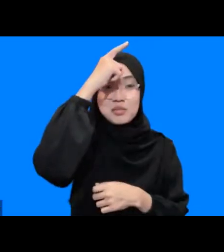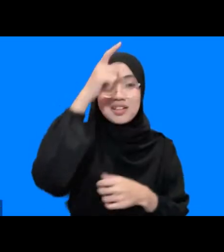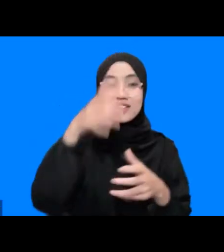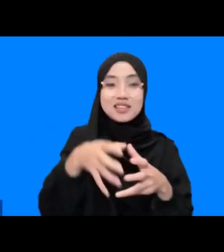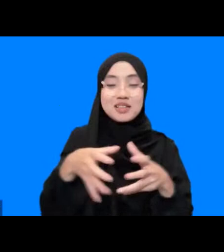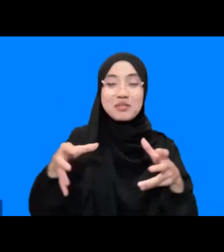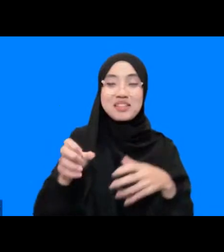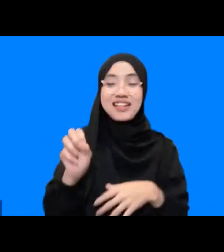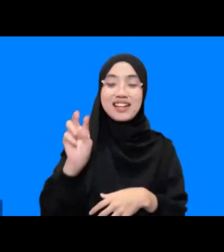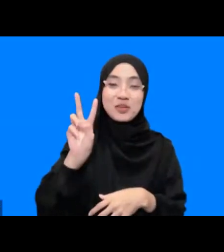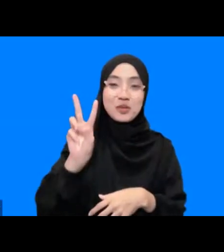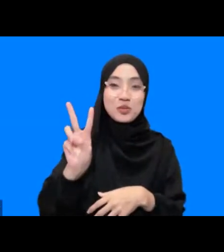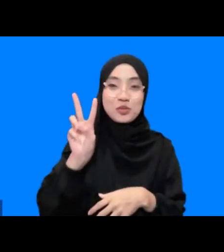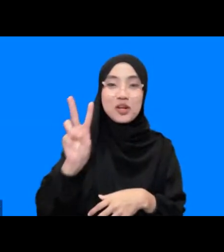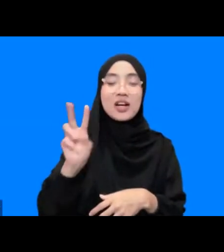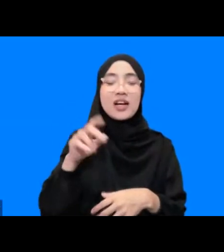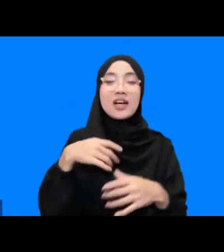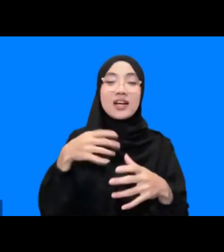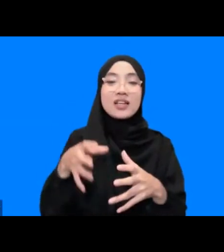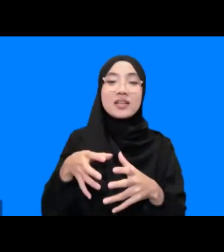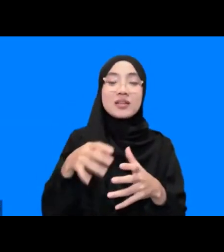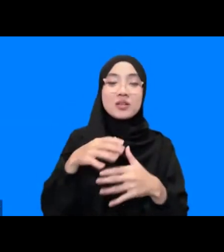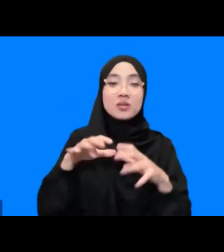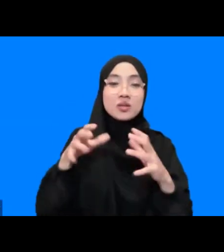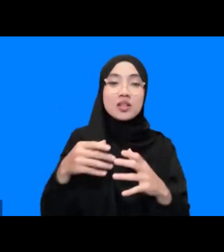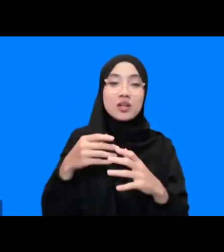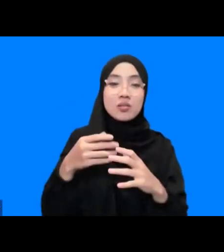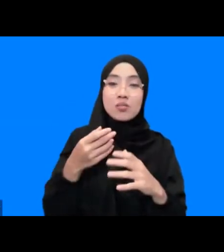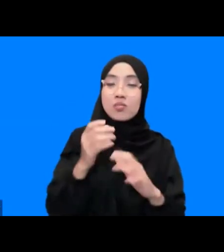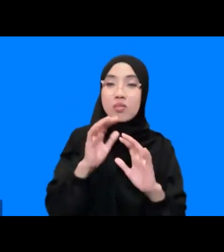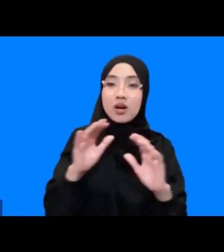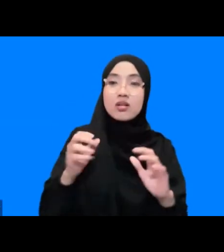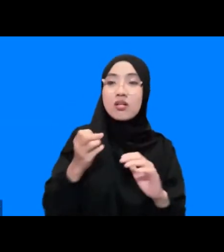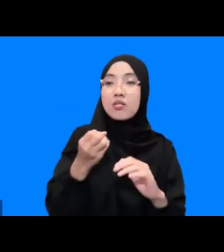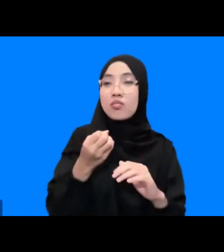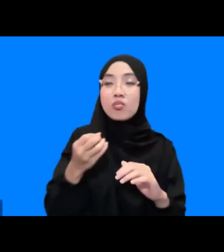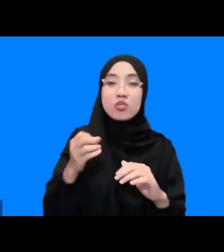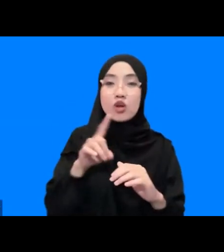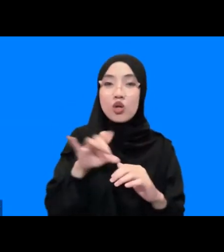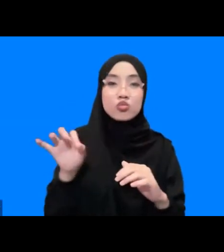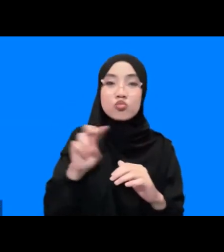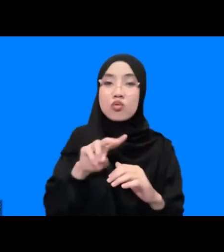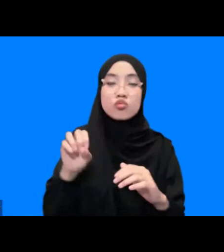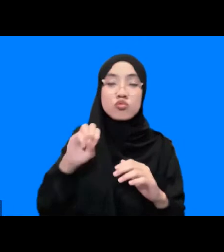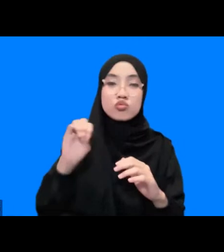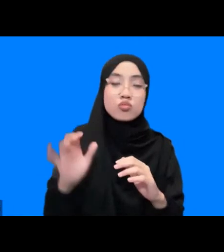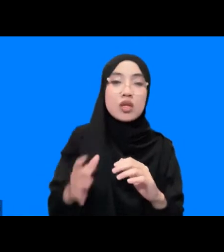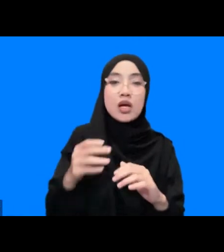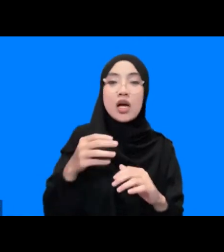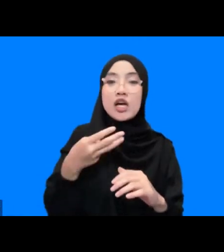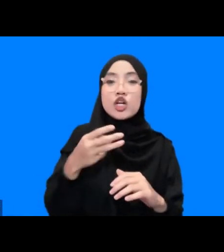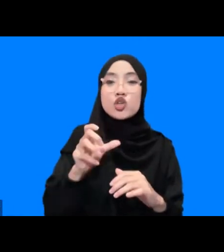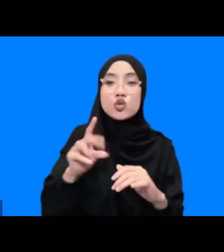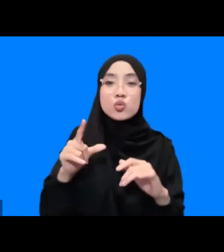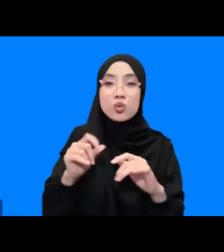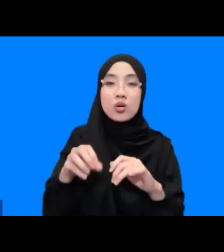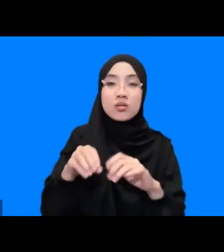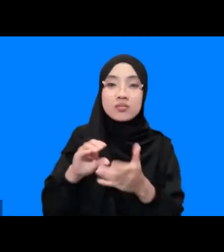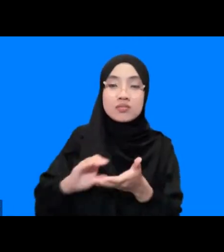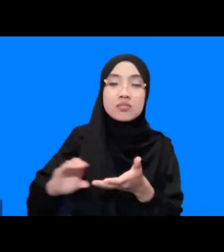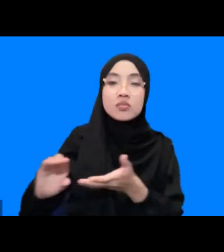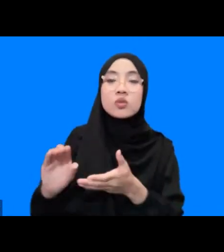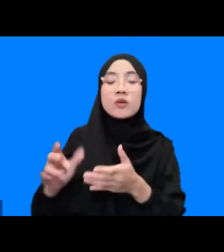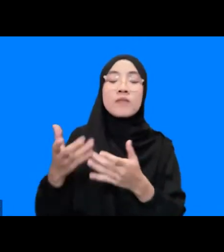dunia sehingga masyarakat Jerman menyumbangkan ratusan juta euro untuk membangun teknologi sistem peringatan dini di wilayah Indian Ocean